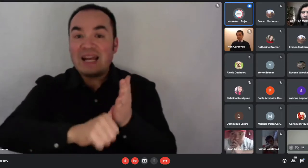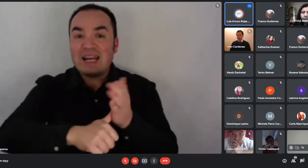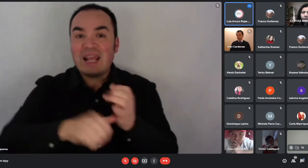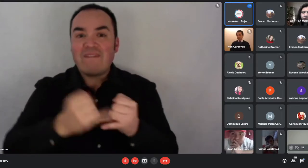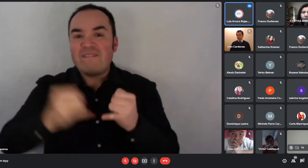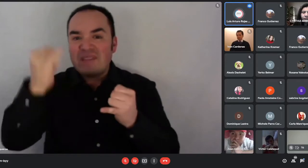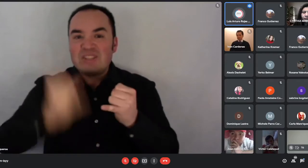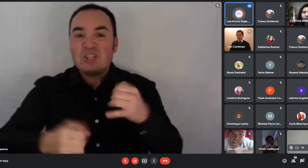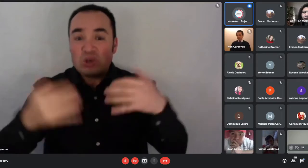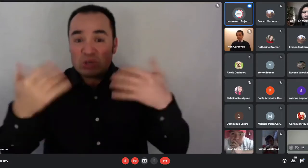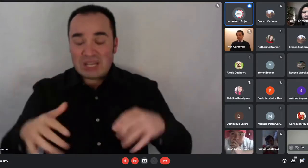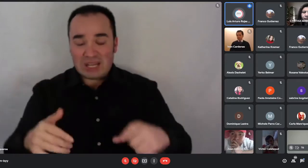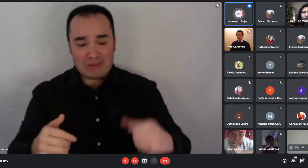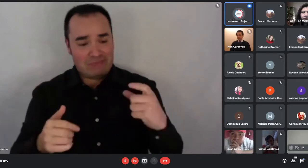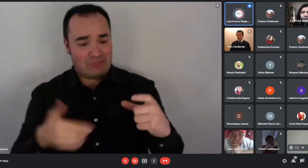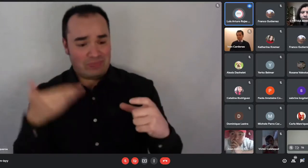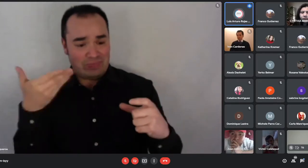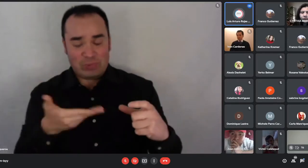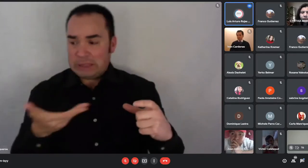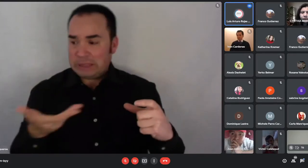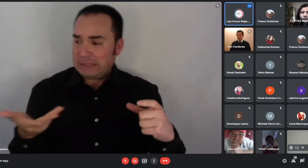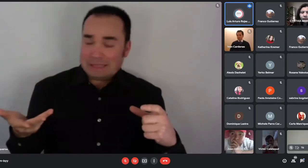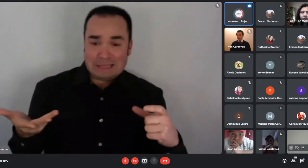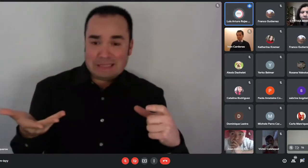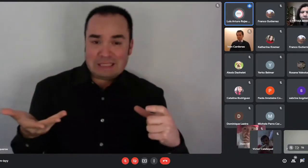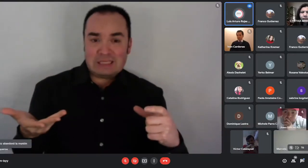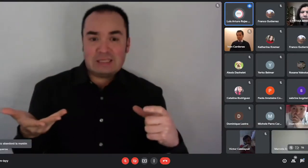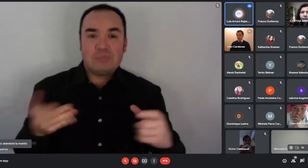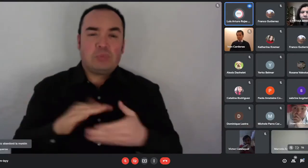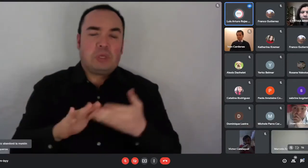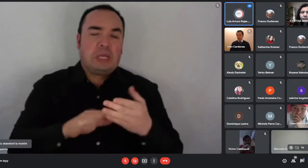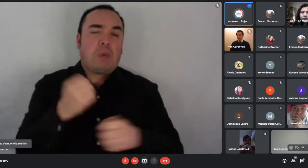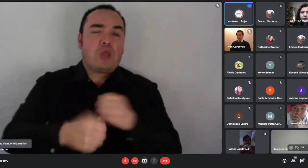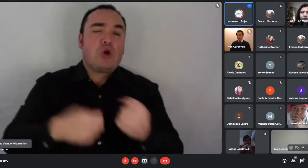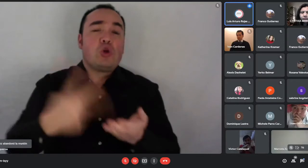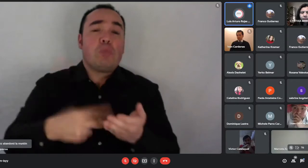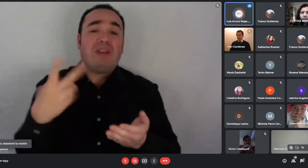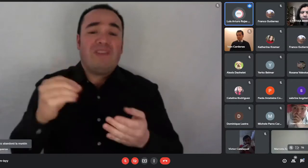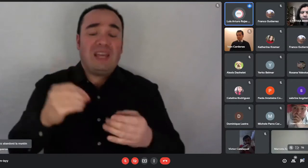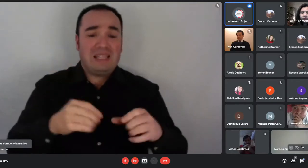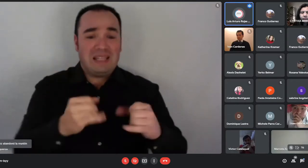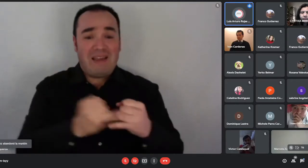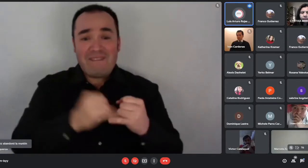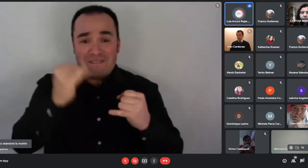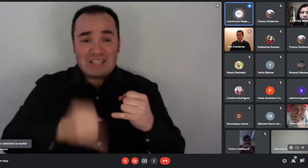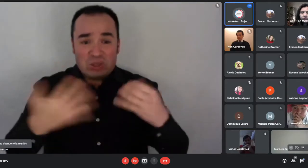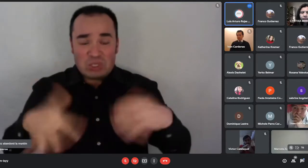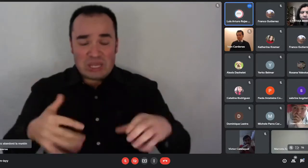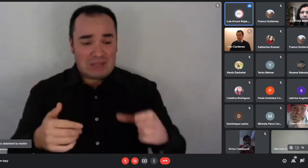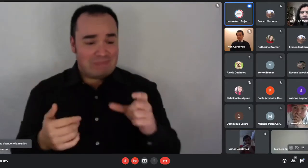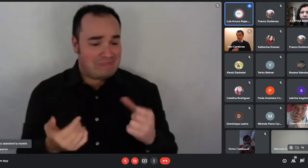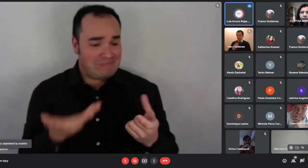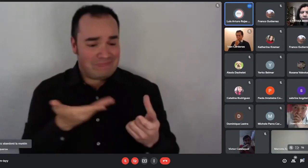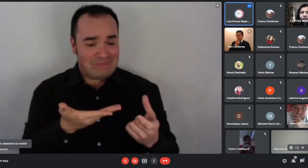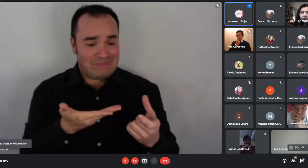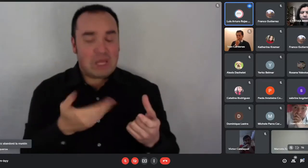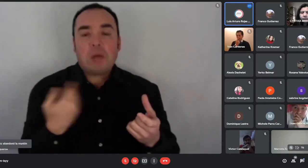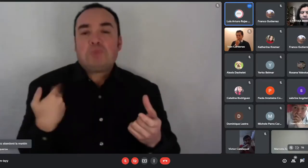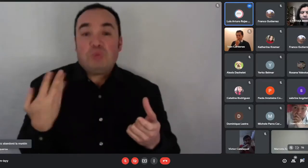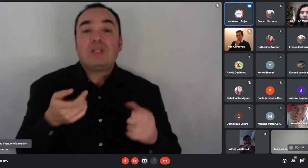el 2020 y este año va a postular ahora, le sirve. ¿Ya? Va a estar vigente o se va a respetar